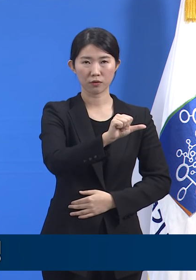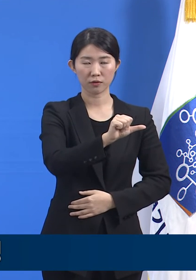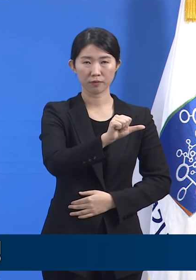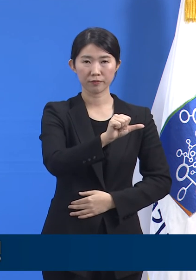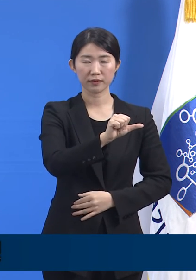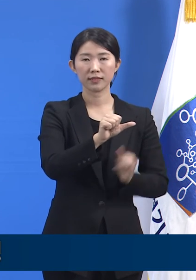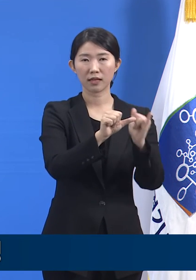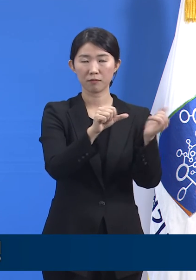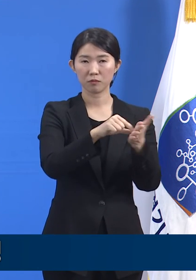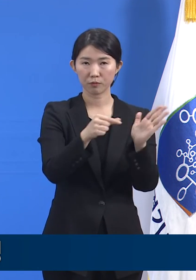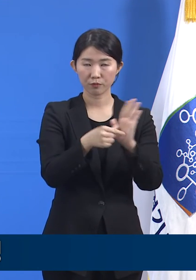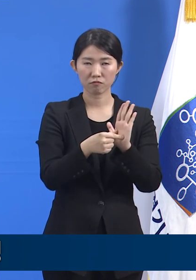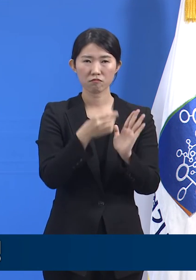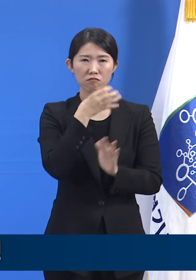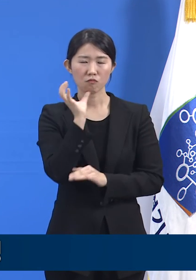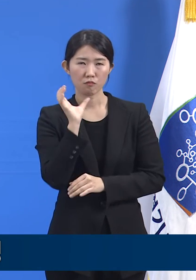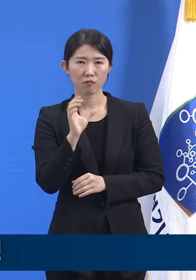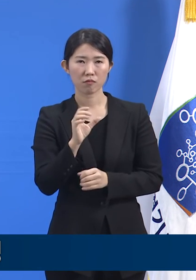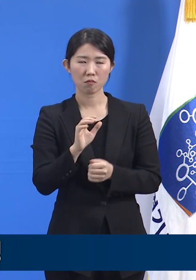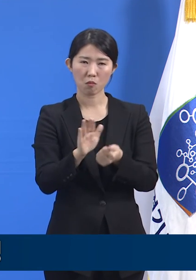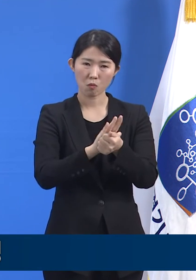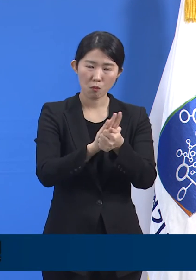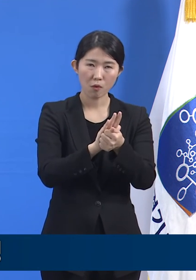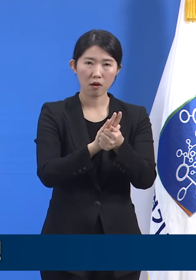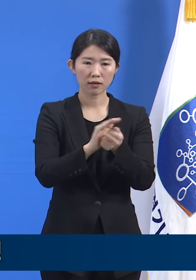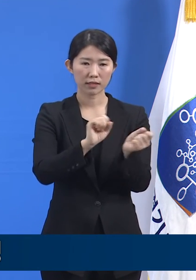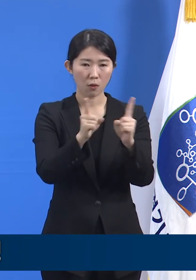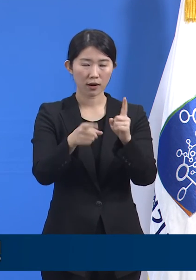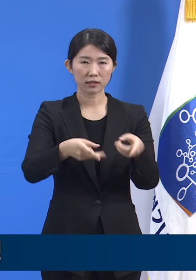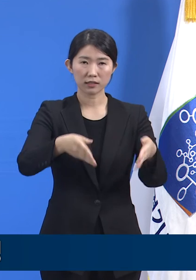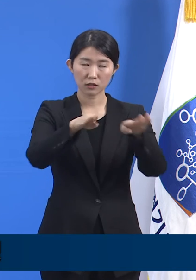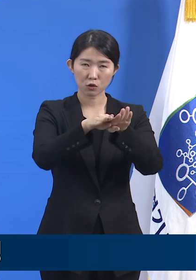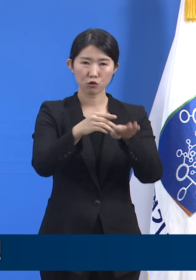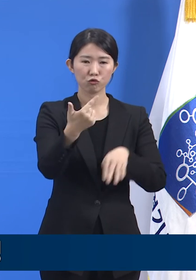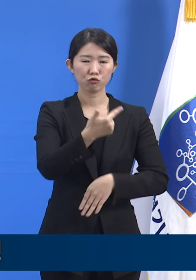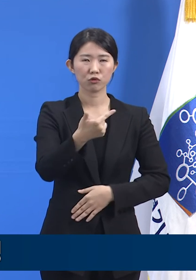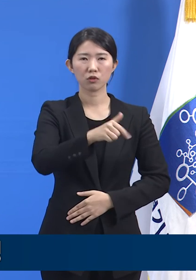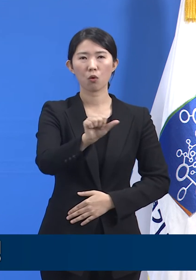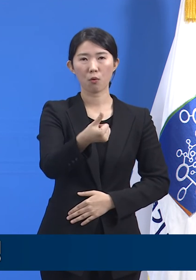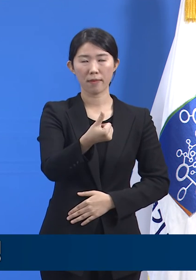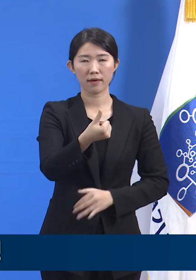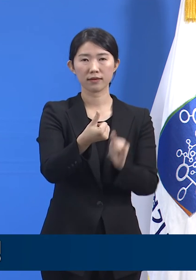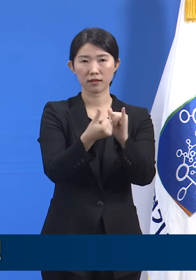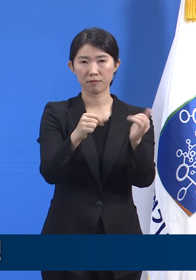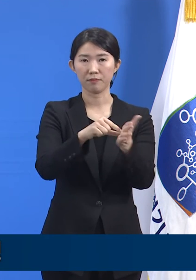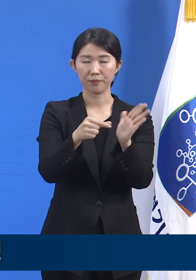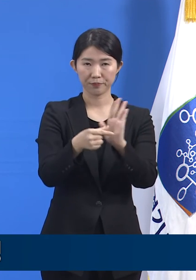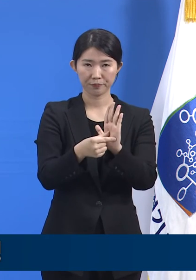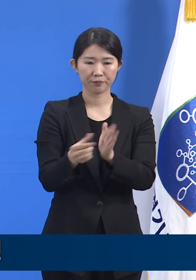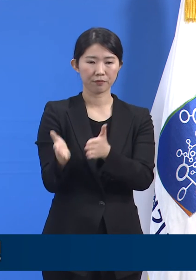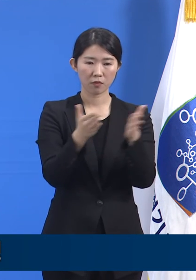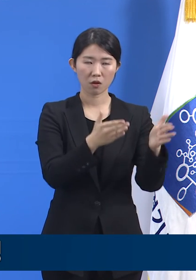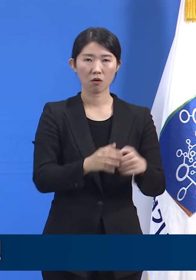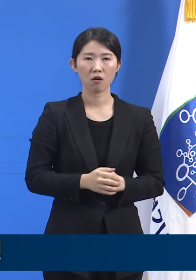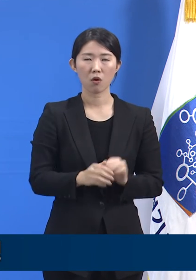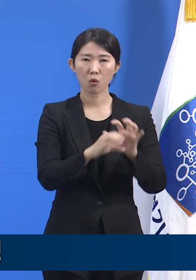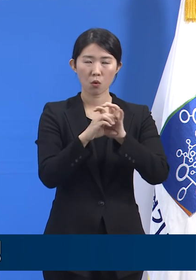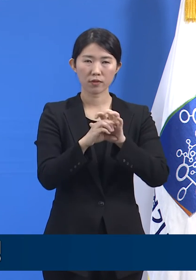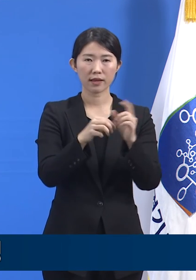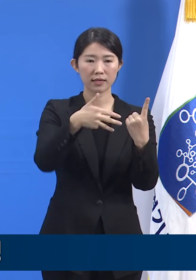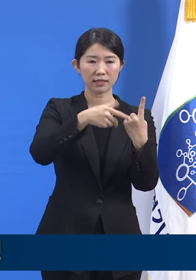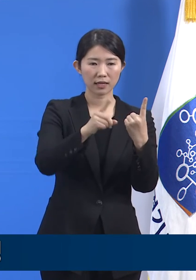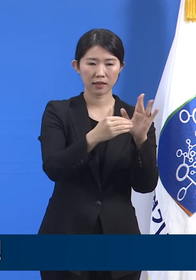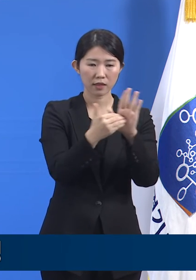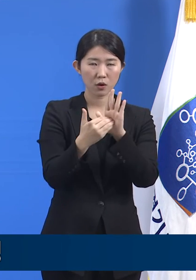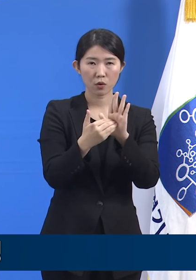노인 요양시설 및 재활시설에 5,644명, 코로나 1차 대응요원 251명,